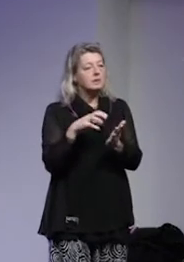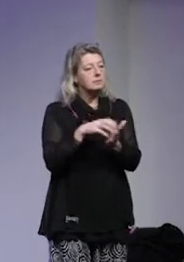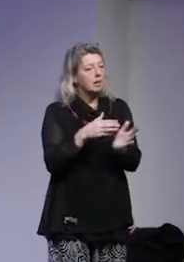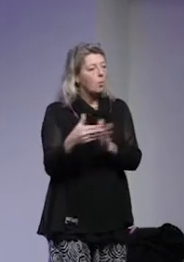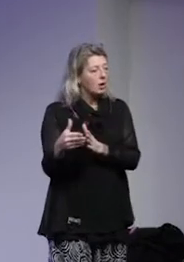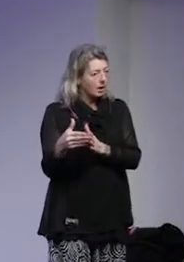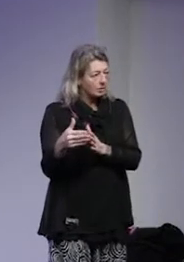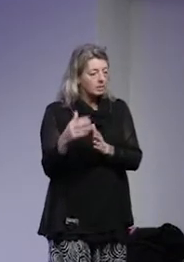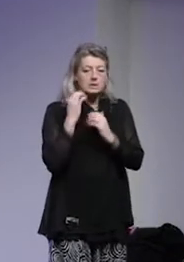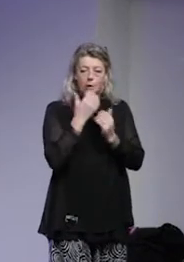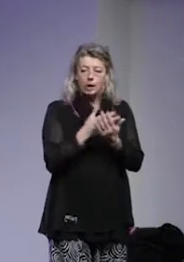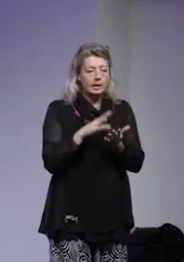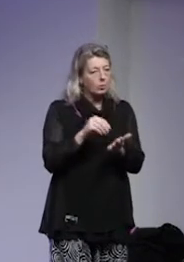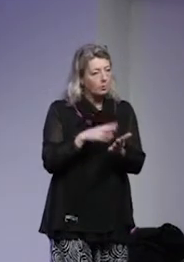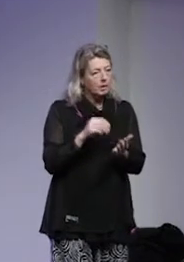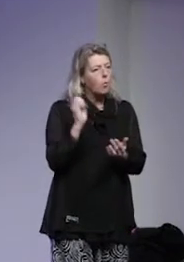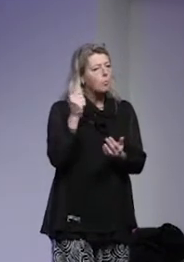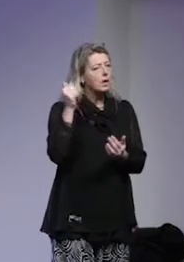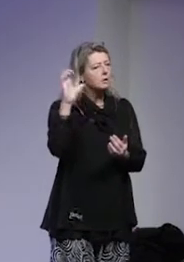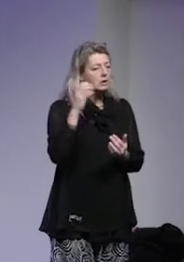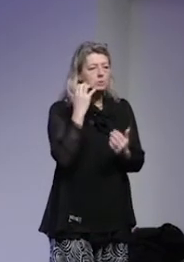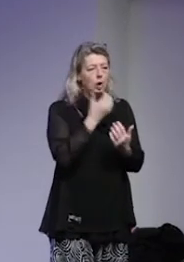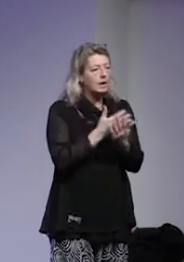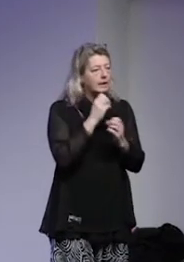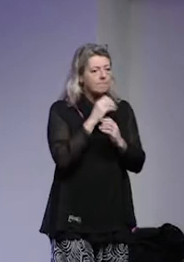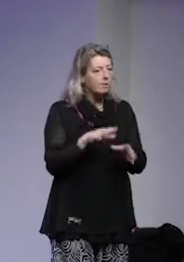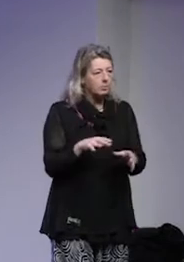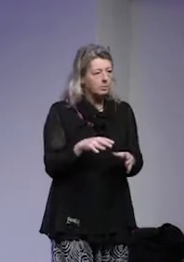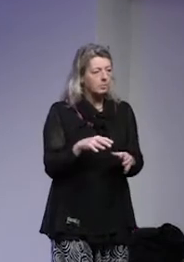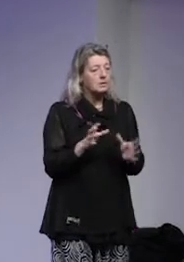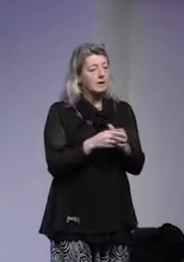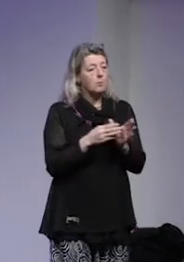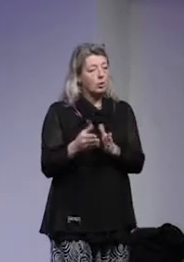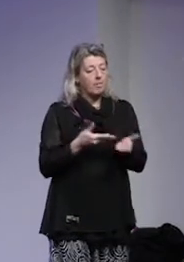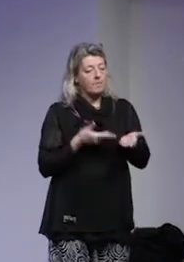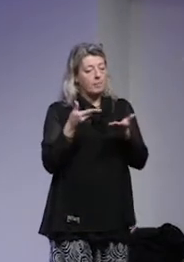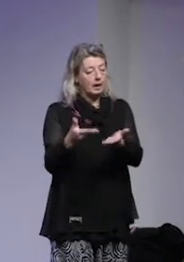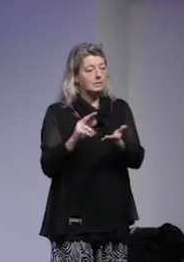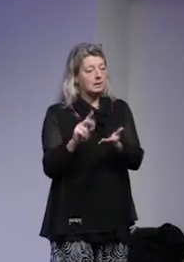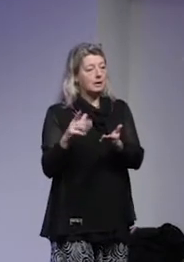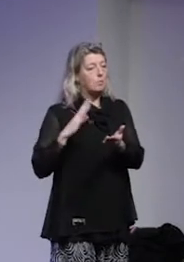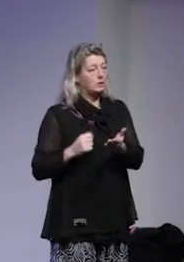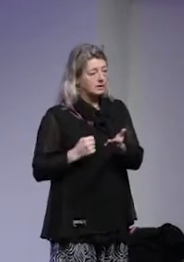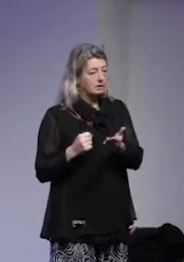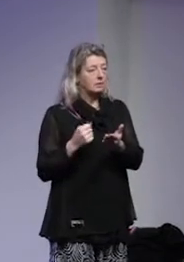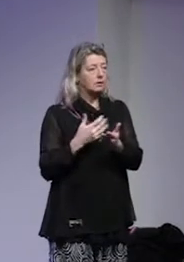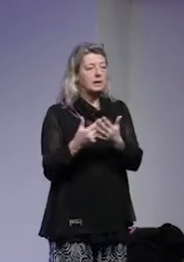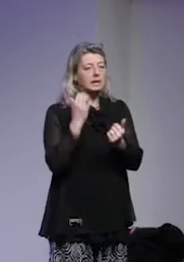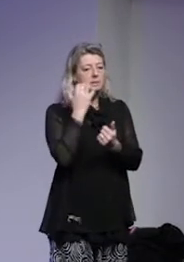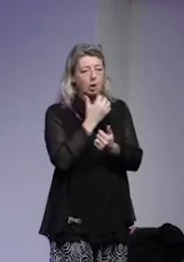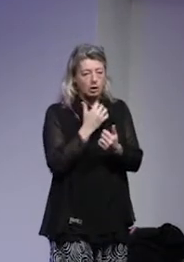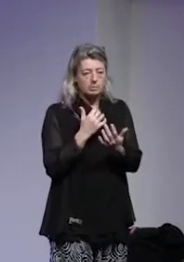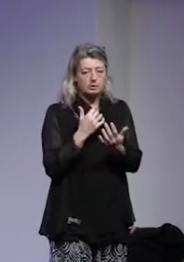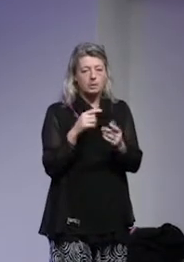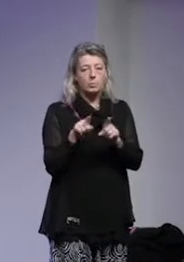informationen. Spara inga kopior. Ops! Spara ingen information. Samordnaren förmedlar all information till polisen och inget sparas